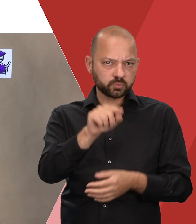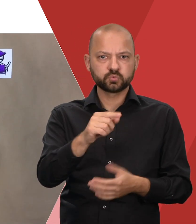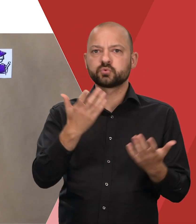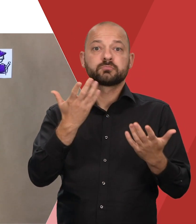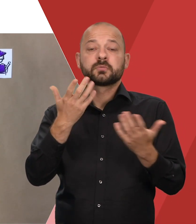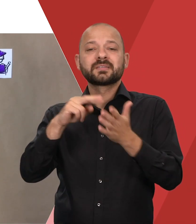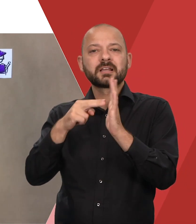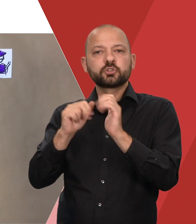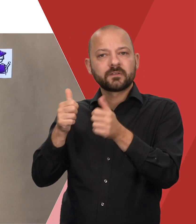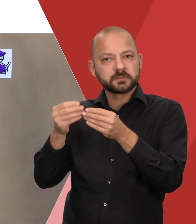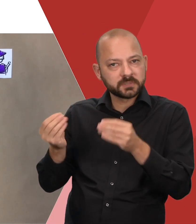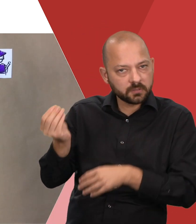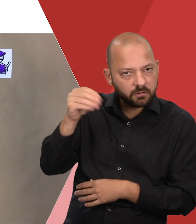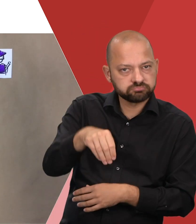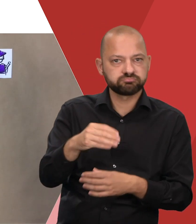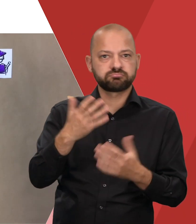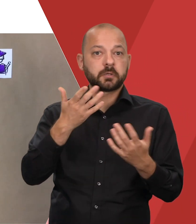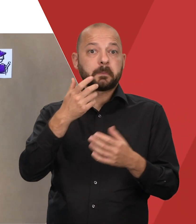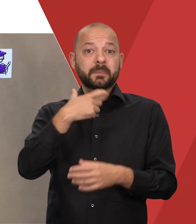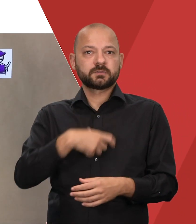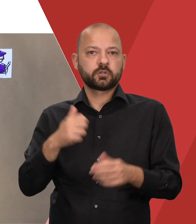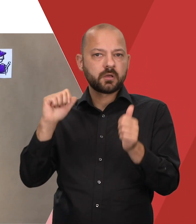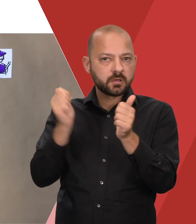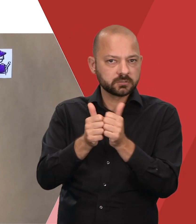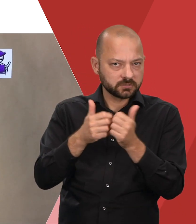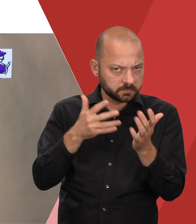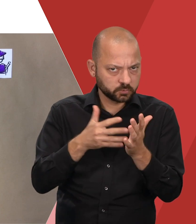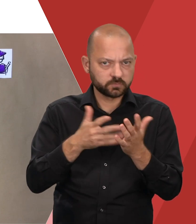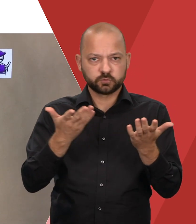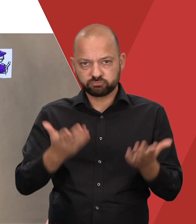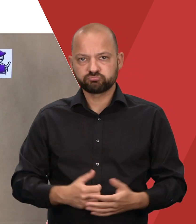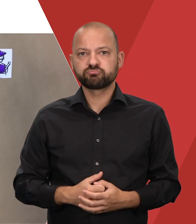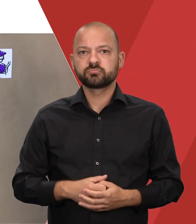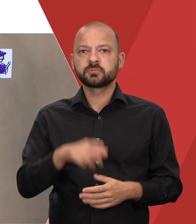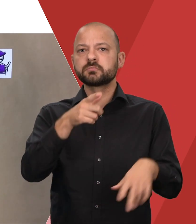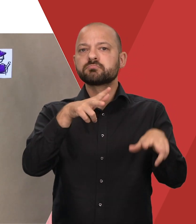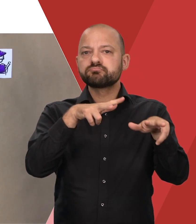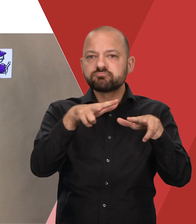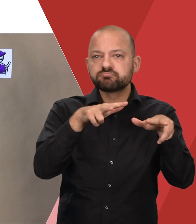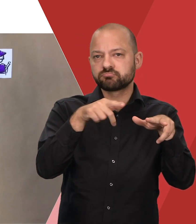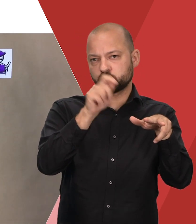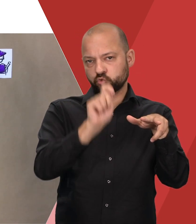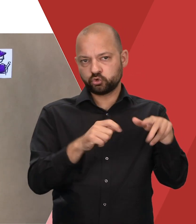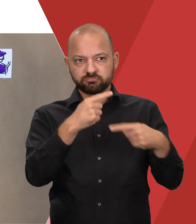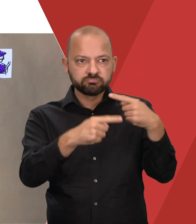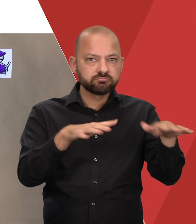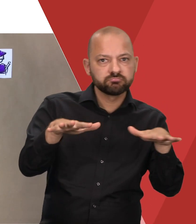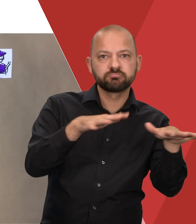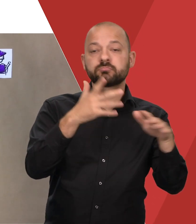Einsatz technischer Hilfsmittel oder personeller Assistenz in Prüfungen. Auch für die Organisation und Durchführung des Studiums kann ein